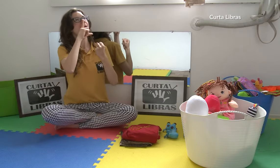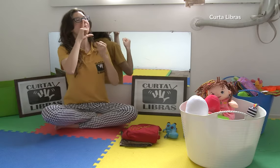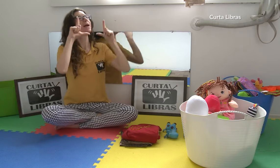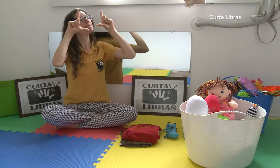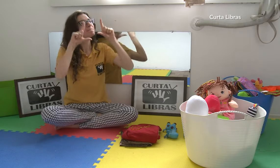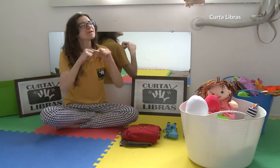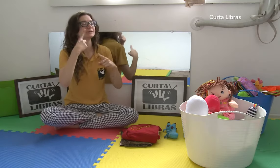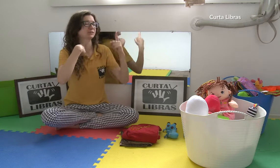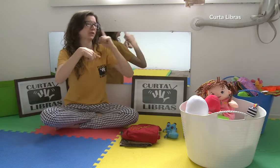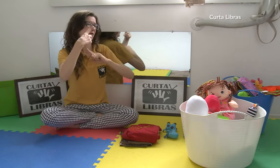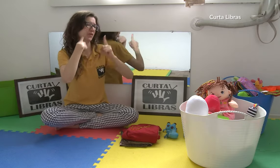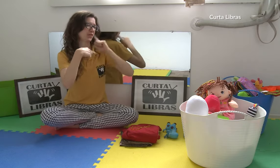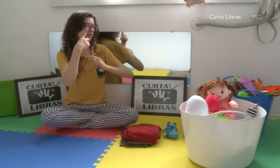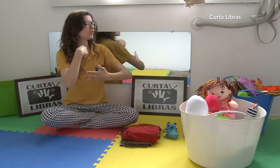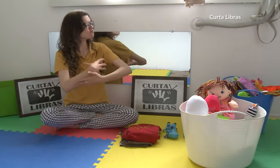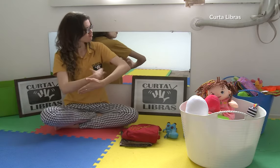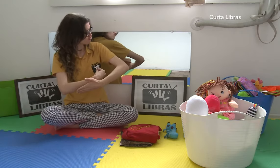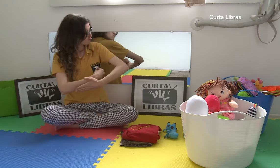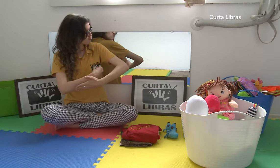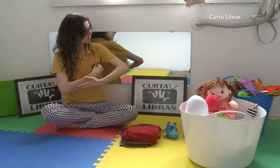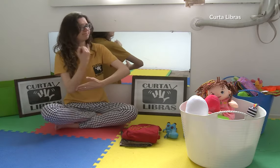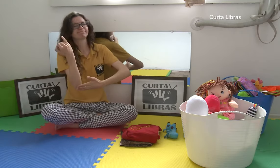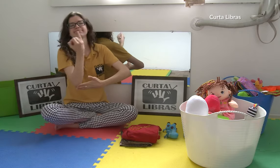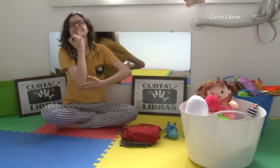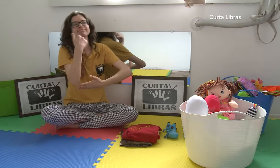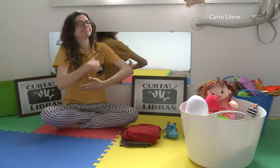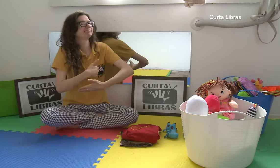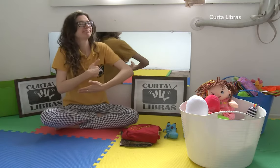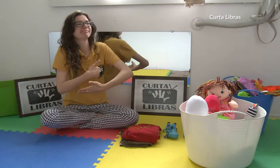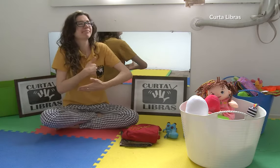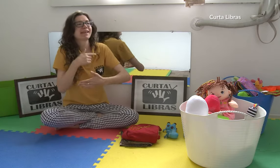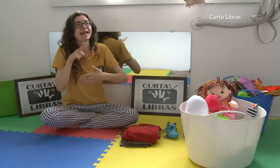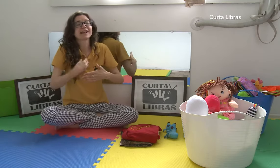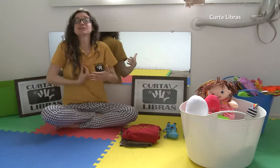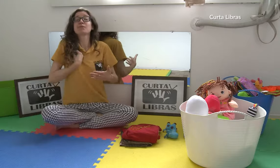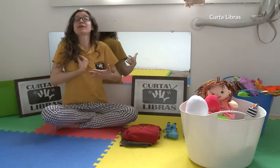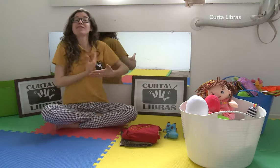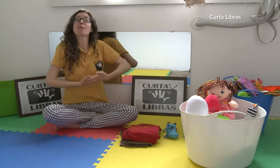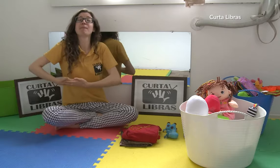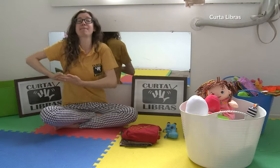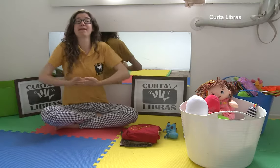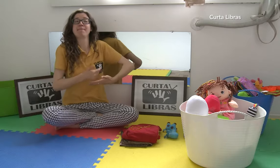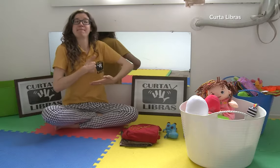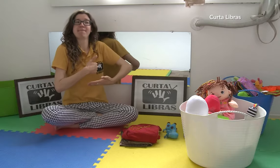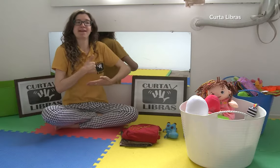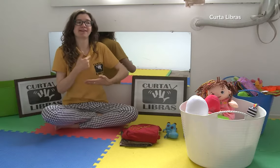diminui o choro também. Por isso, a amamentação é tão importante. É a sobrevivência do bebê.